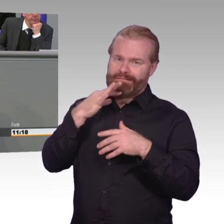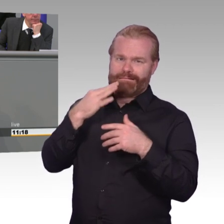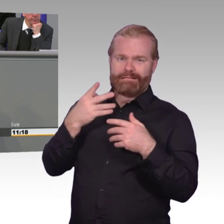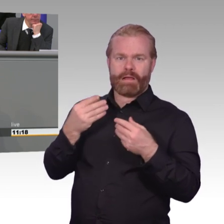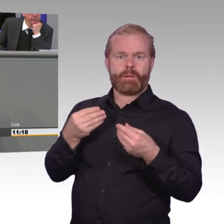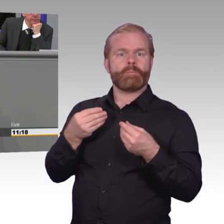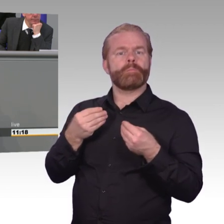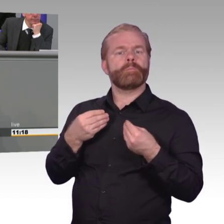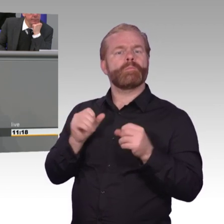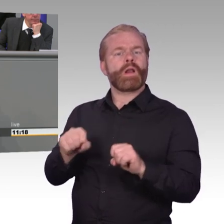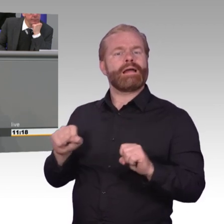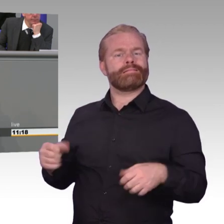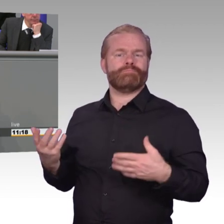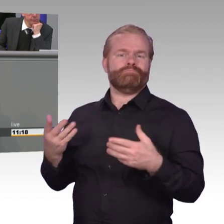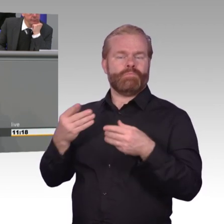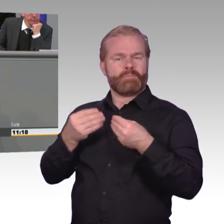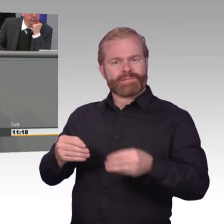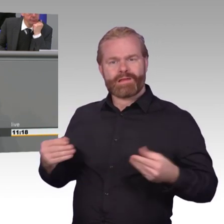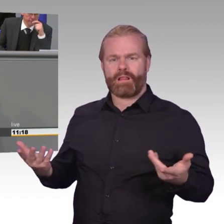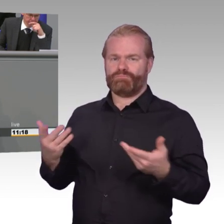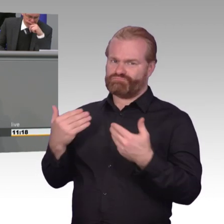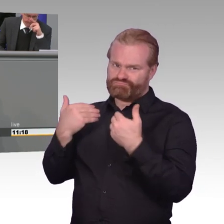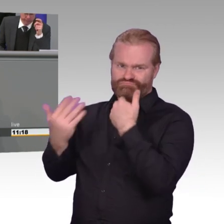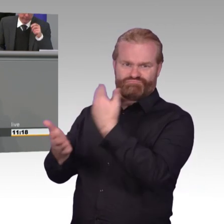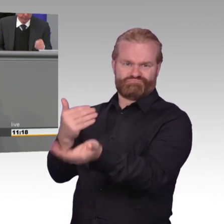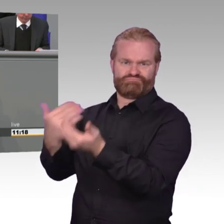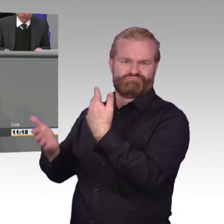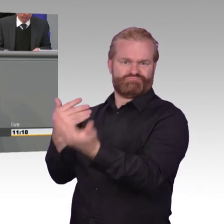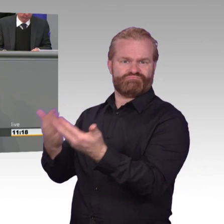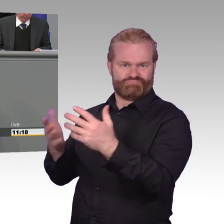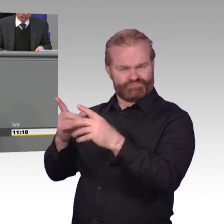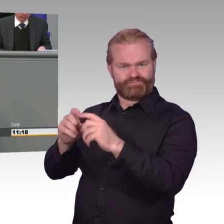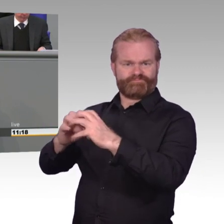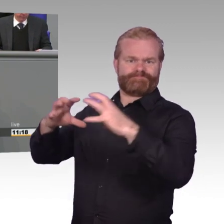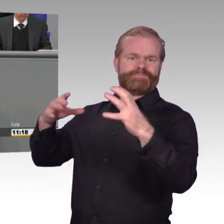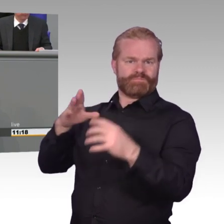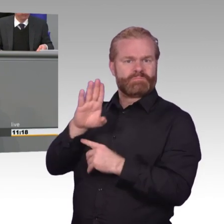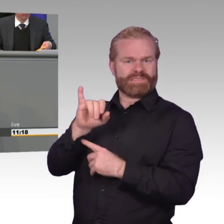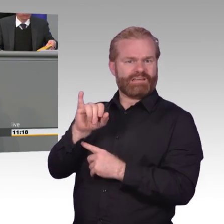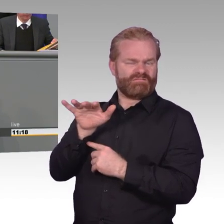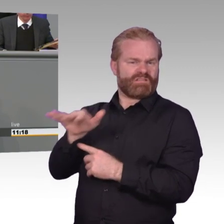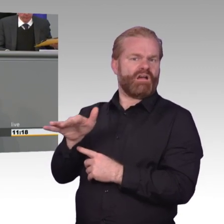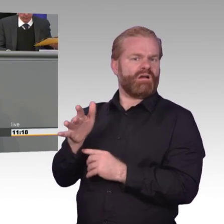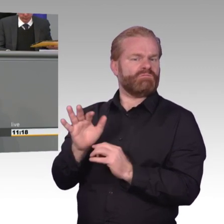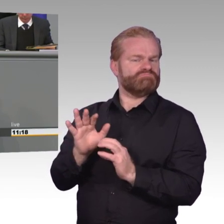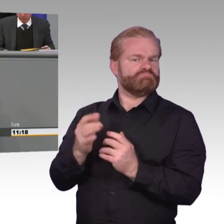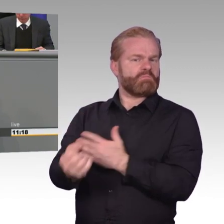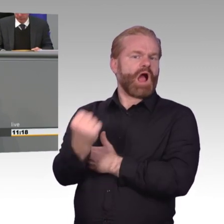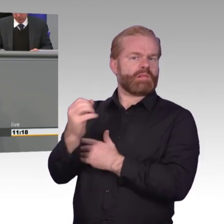Cybersicherheitsbehörde ausbauen und in seiner Rolle als unabhängige, neutrale und nutzerfreundliche Beratungsstelle für